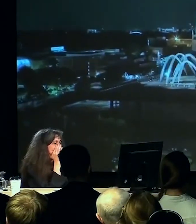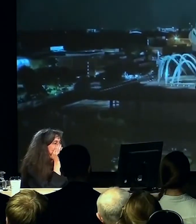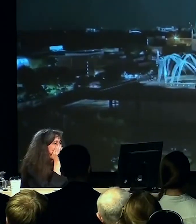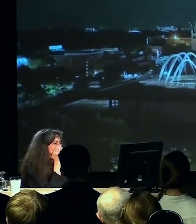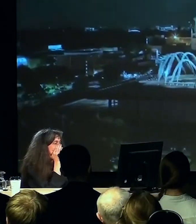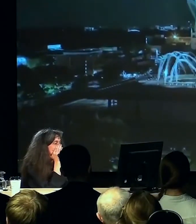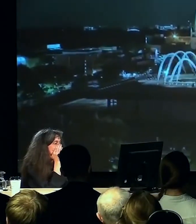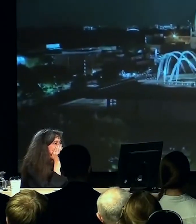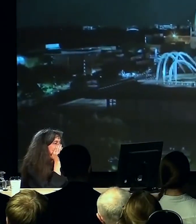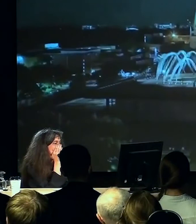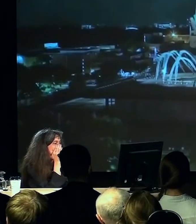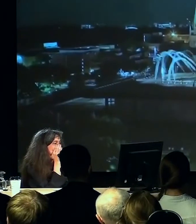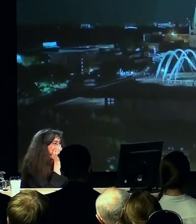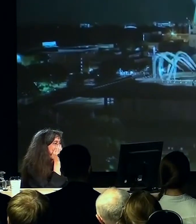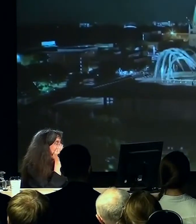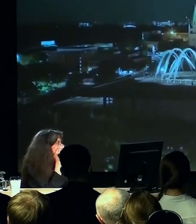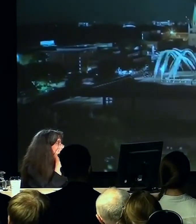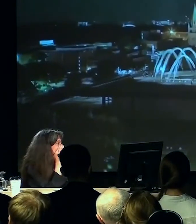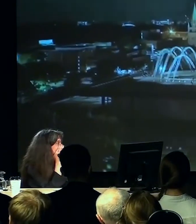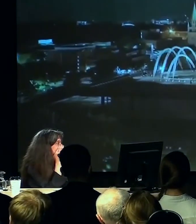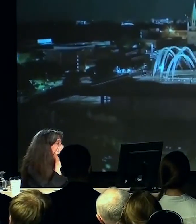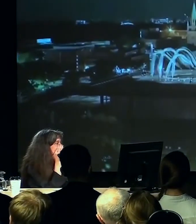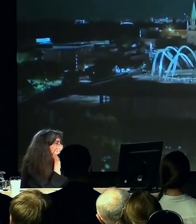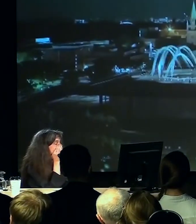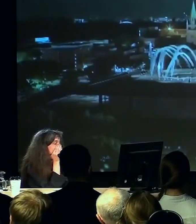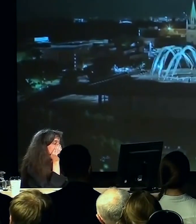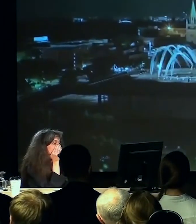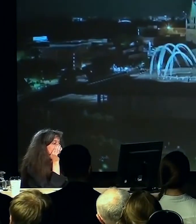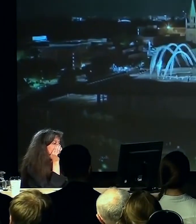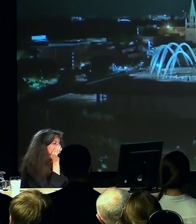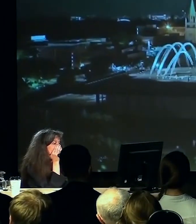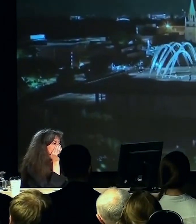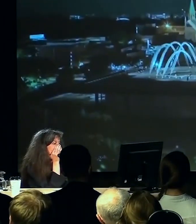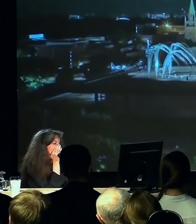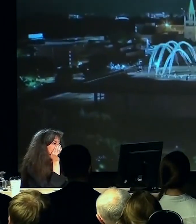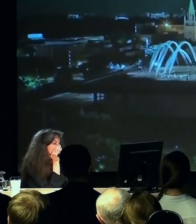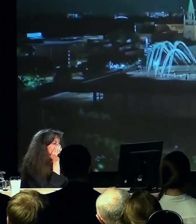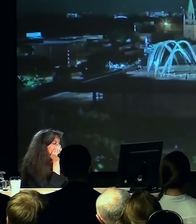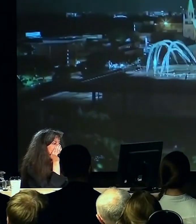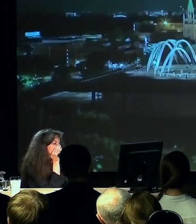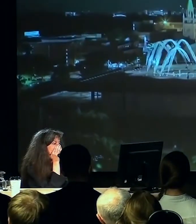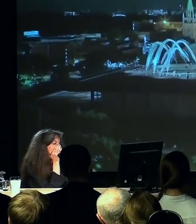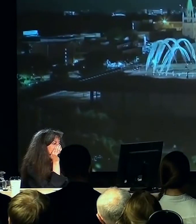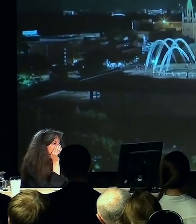Две звезды установлены на длинных белых трубах, и вверх от них тянутся длинные шлейфы.